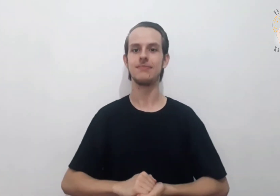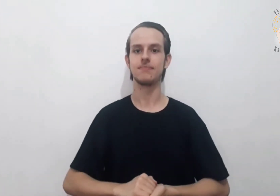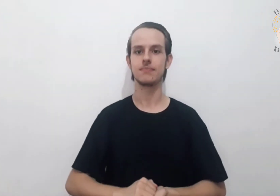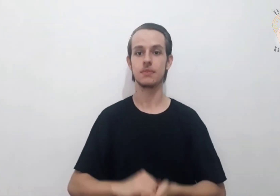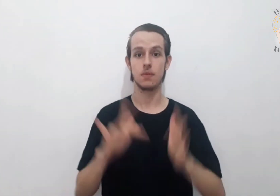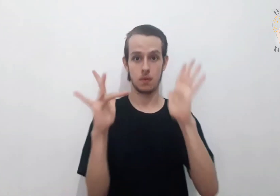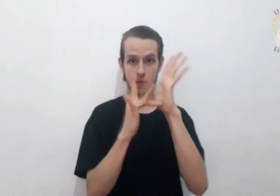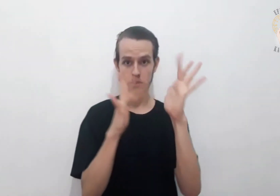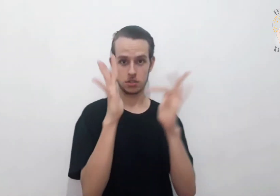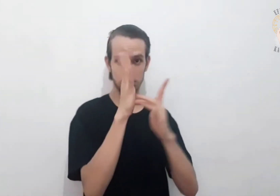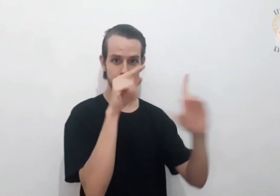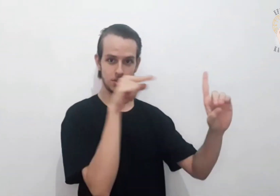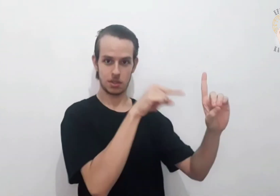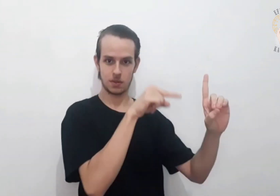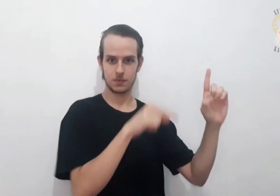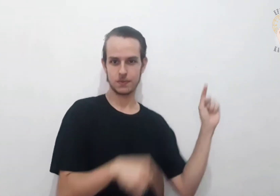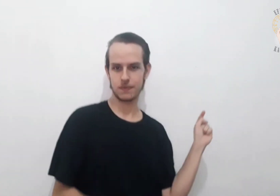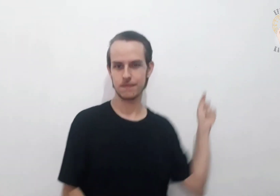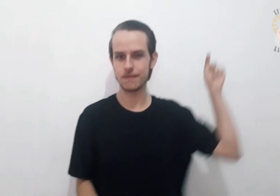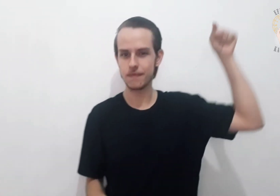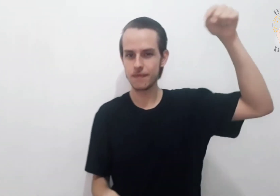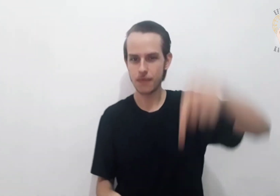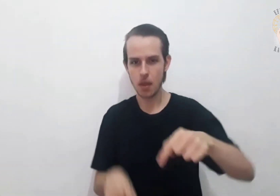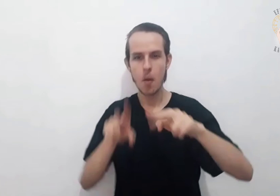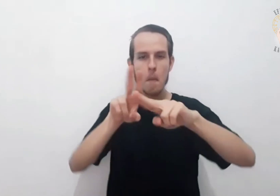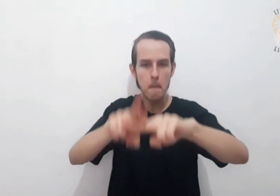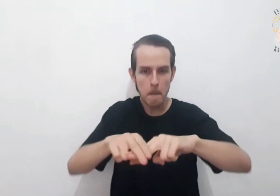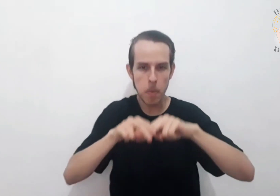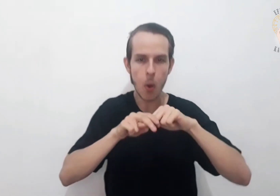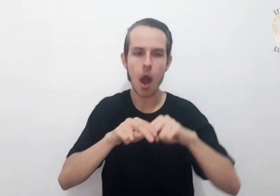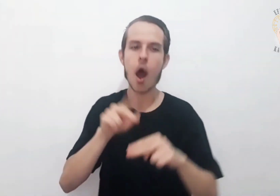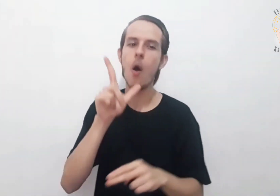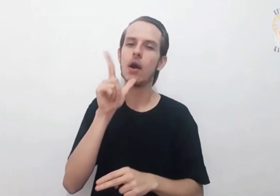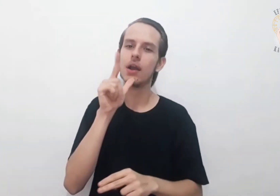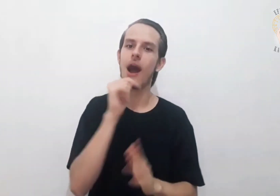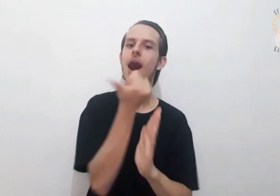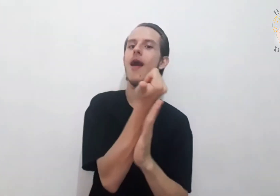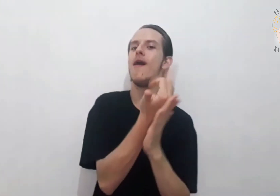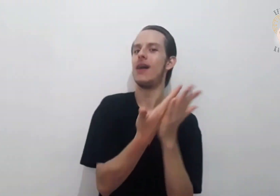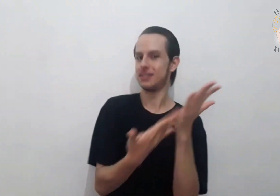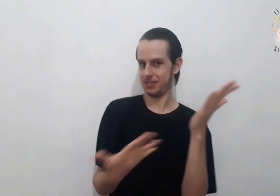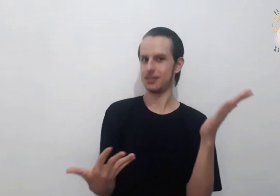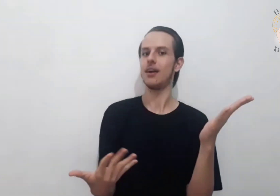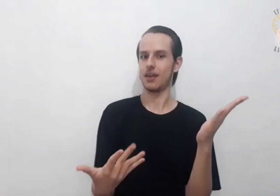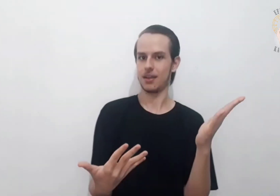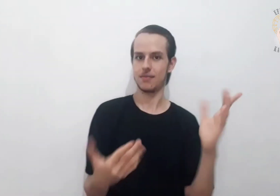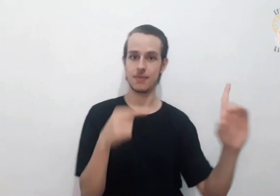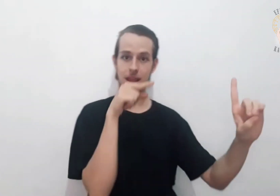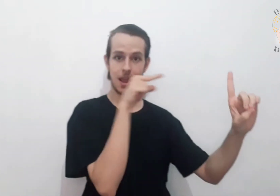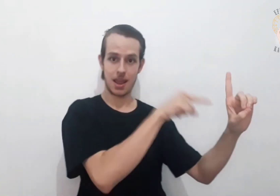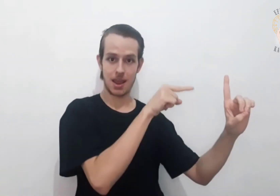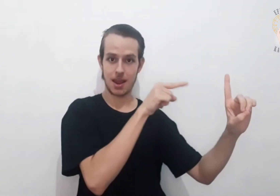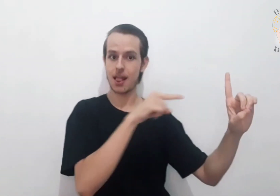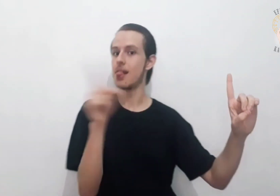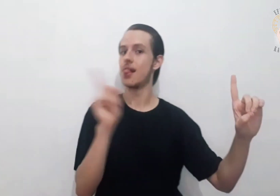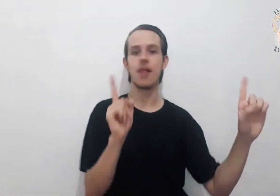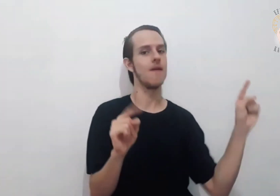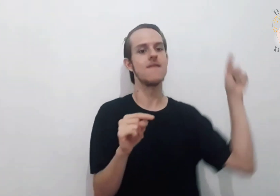Esse é o que veio pela água e pelo sangue, Jesus Cristo.